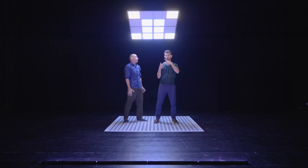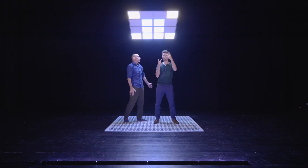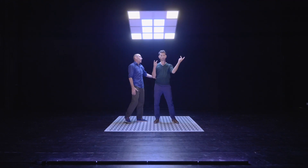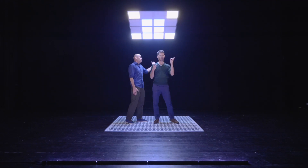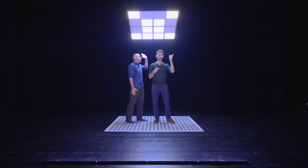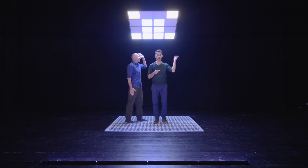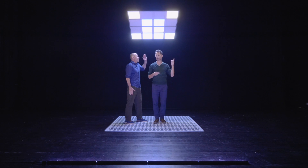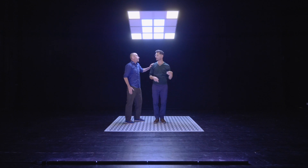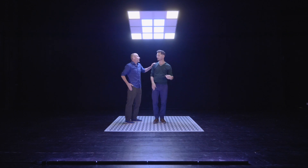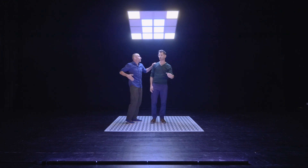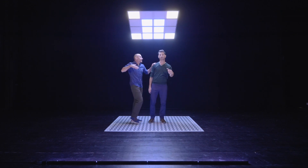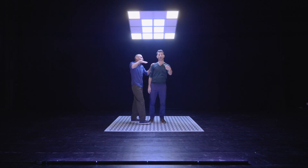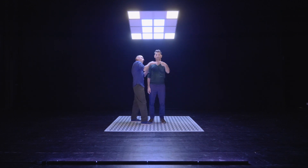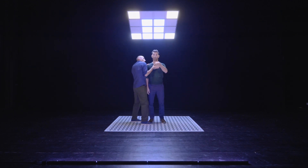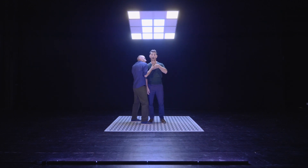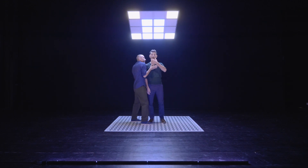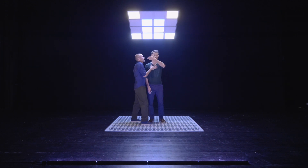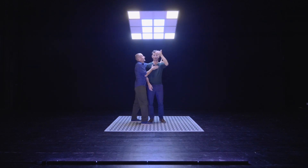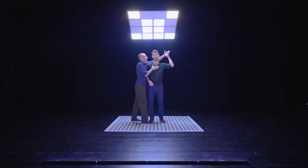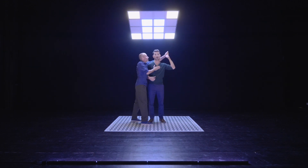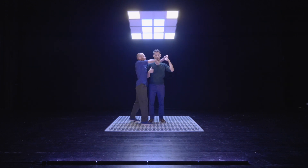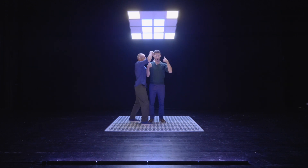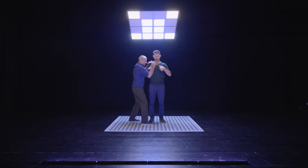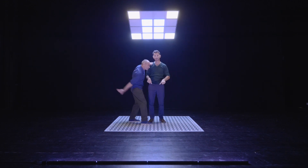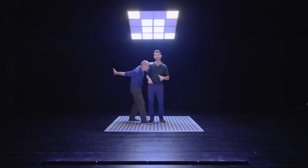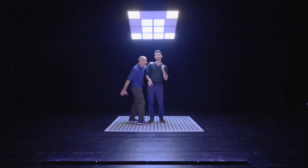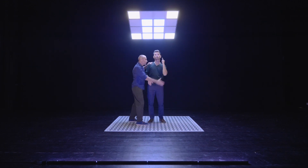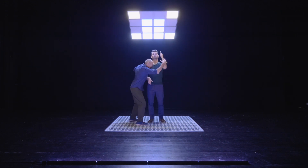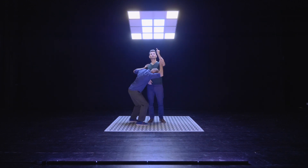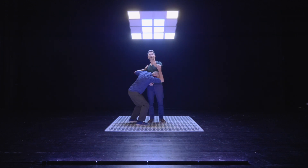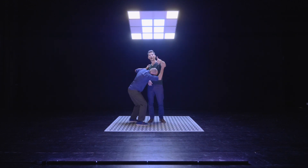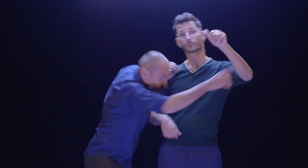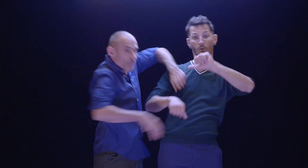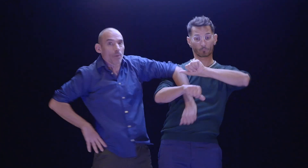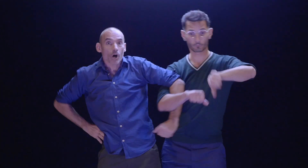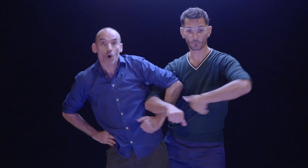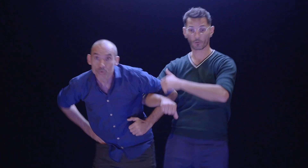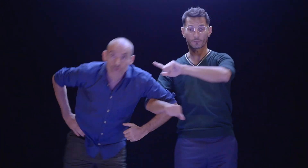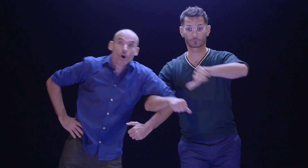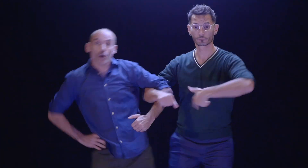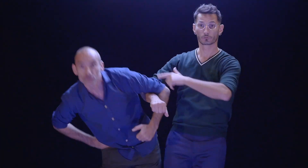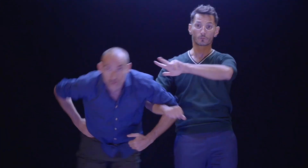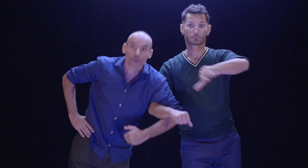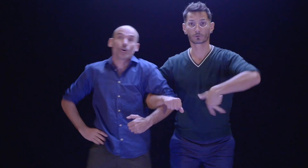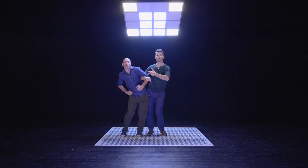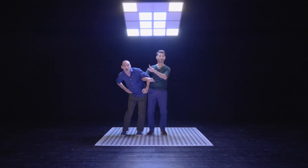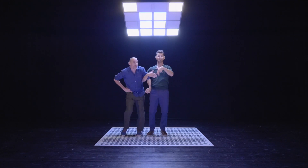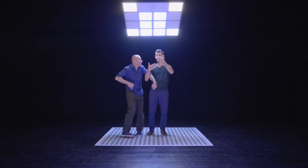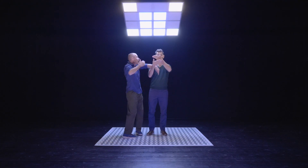Franchement Anthony, je ne pas combien de temps, on est passé là, comme ça, tous les deux, je ne sais pas moi, une heure, deux heures, trois heures,